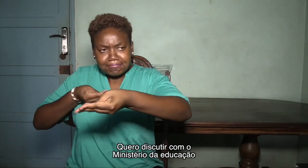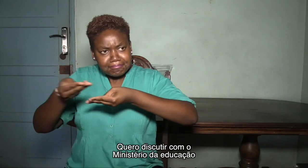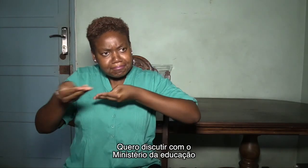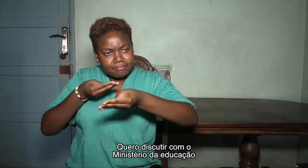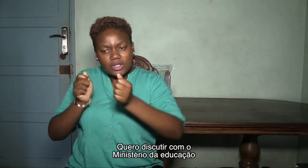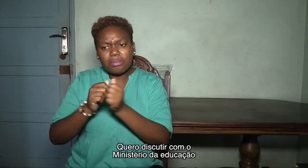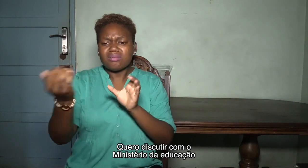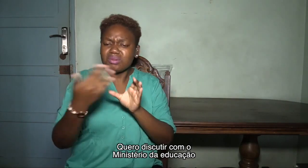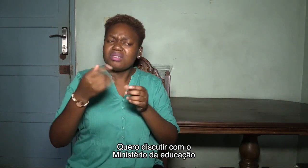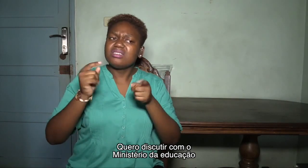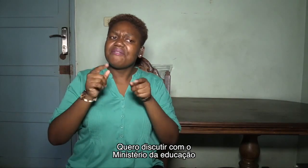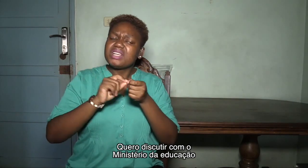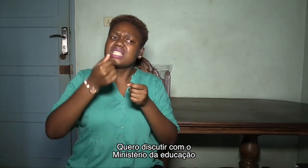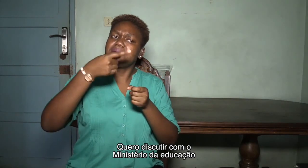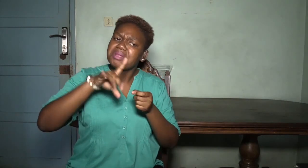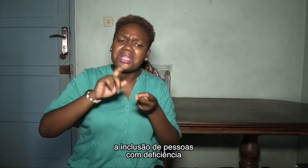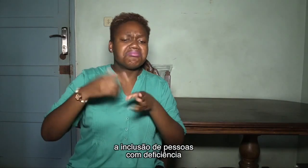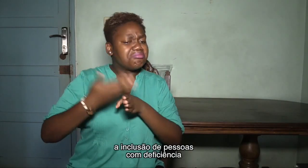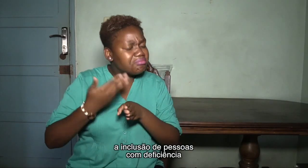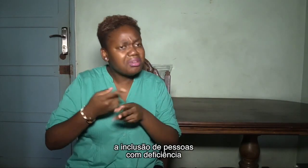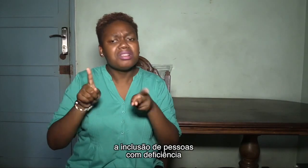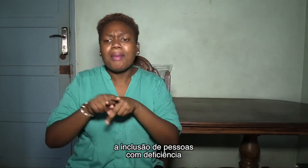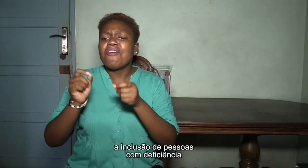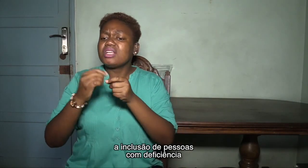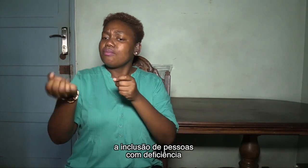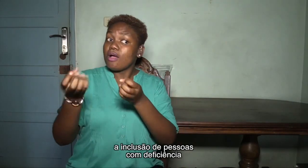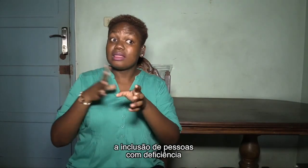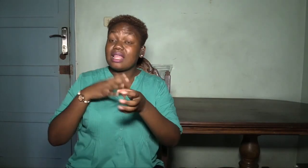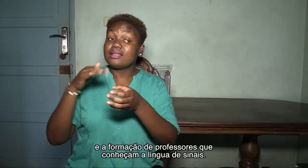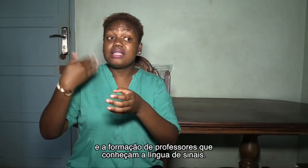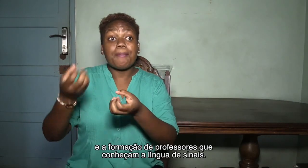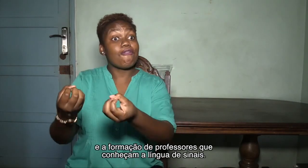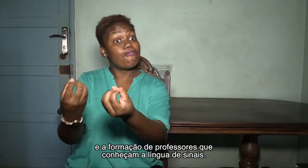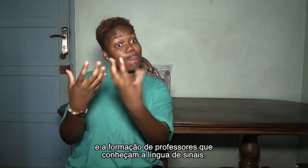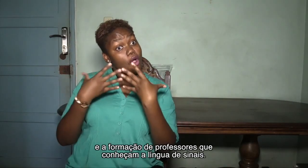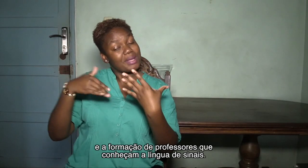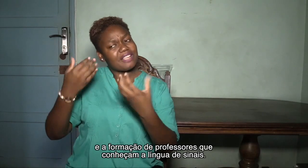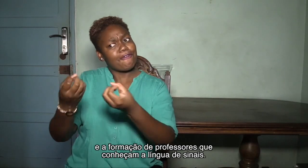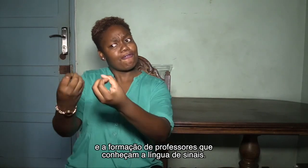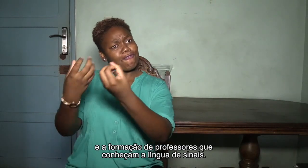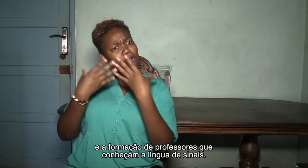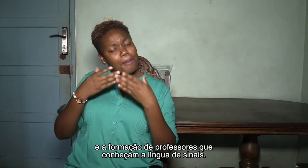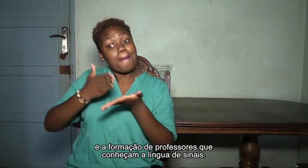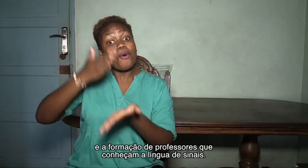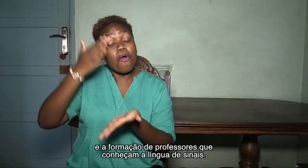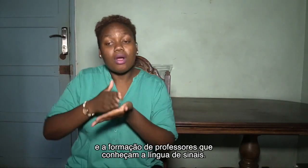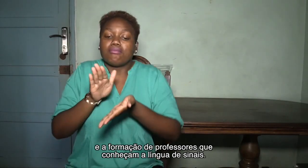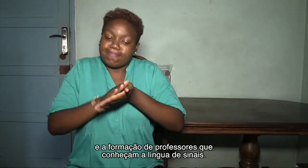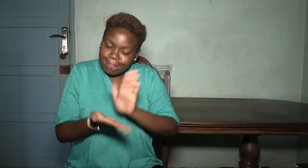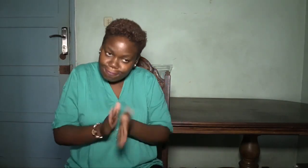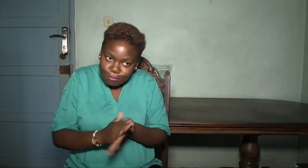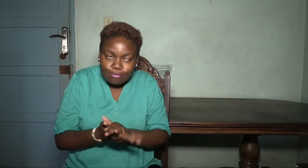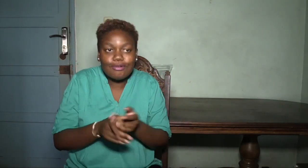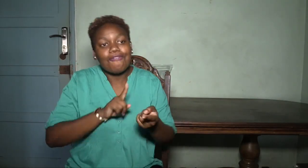Quero discutir com o Ministério de Educação a inclusão de pessoas com deficiência. E a formação de professores que conheçam a língua de